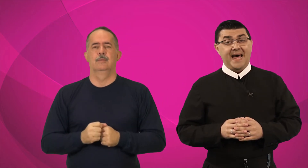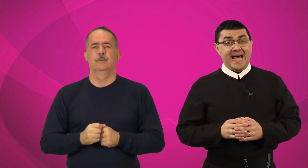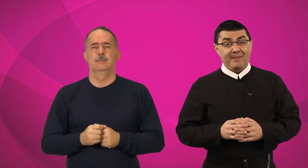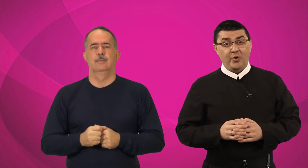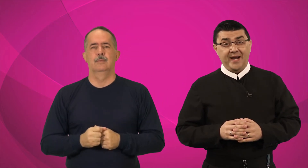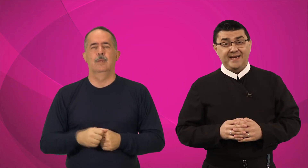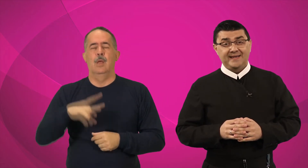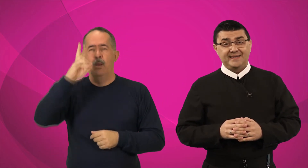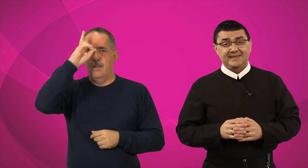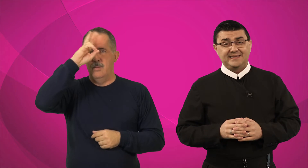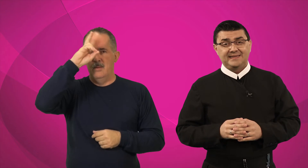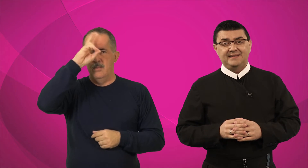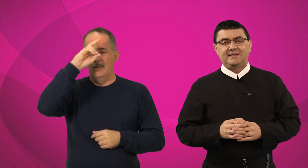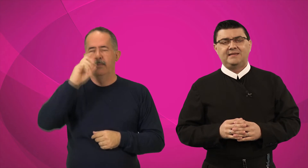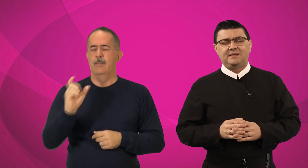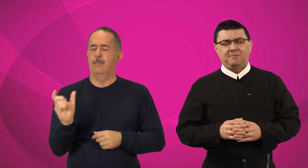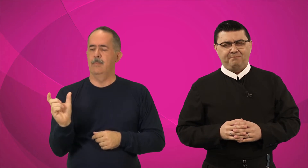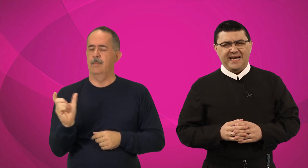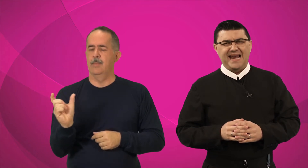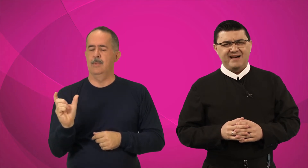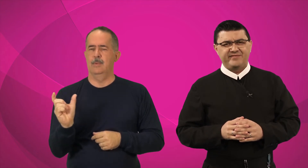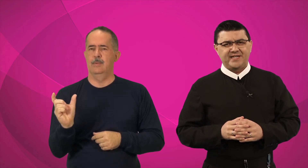Parábola, Palavra.